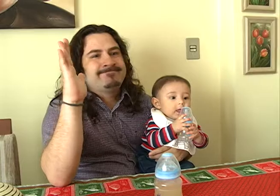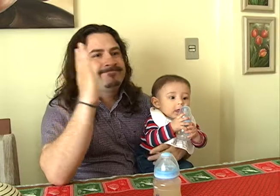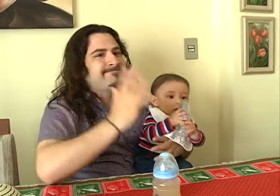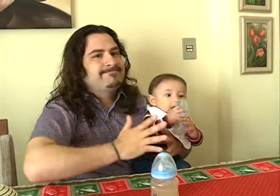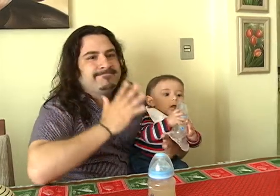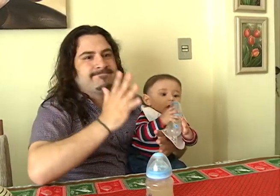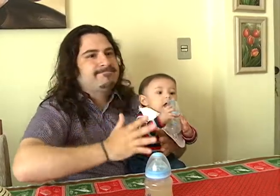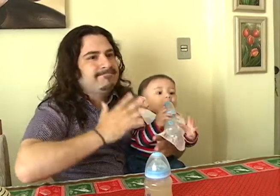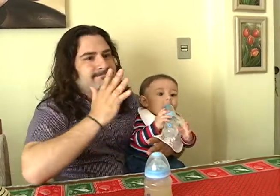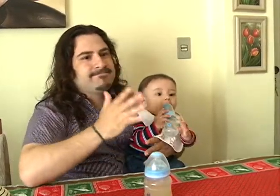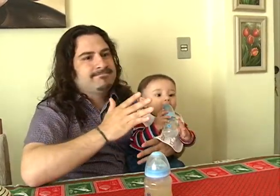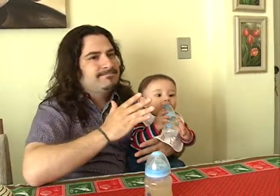A avó não sabe nada.